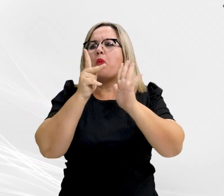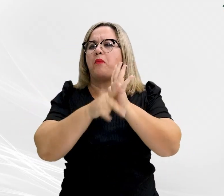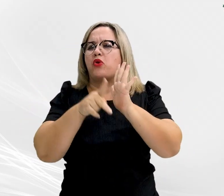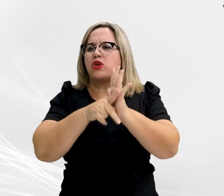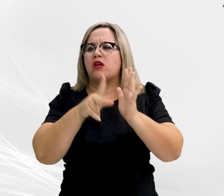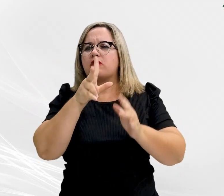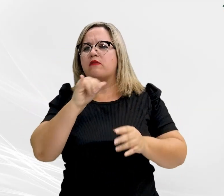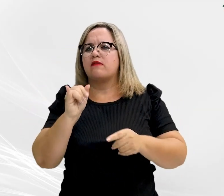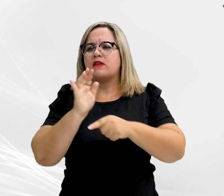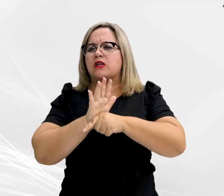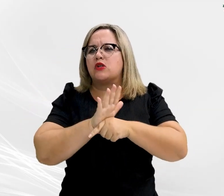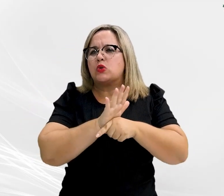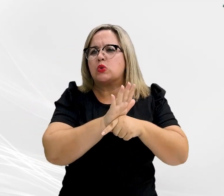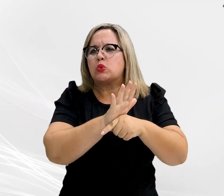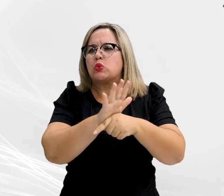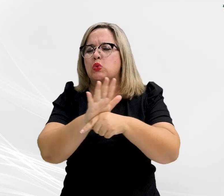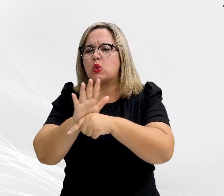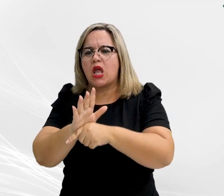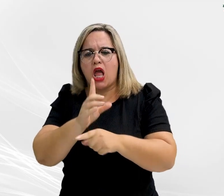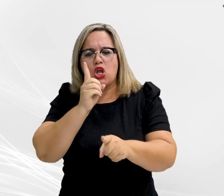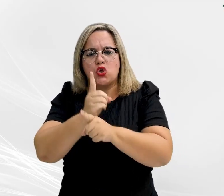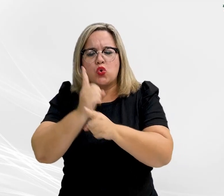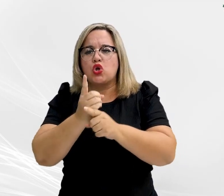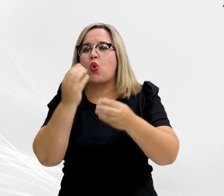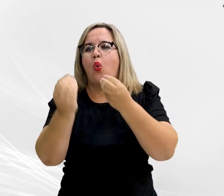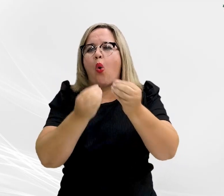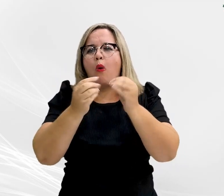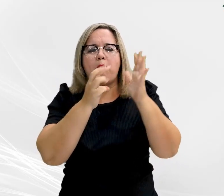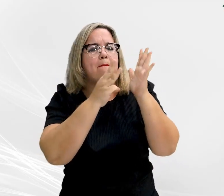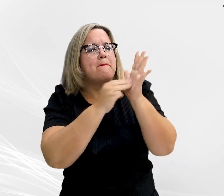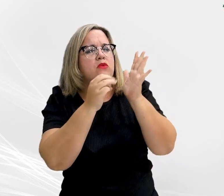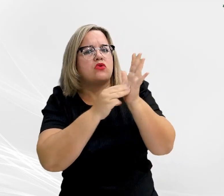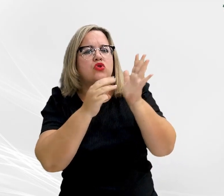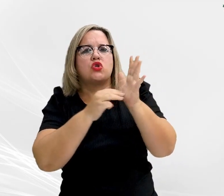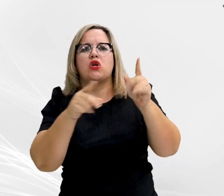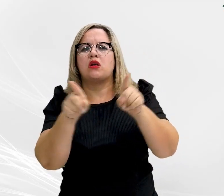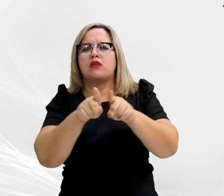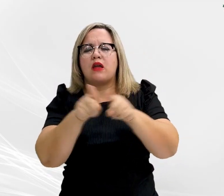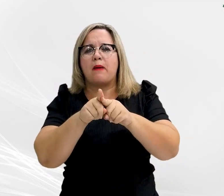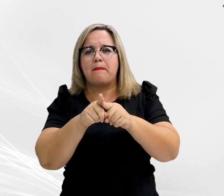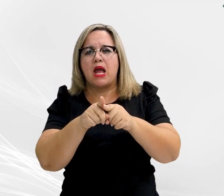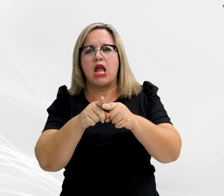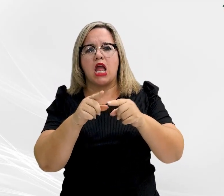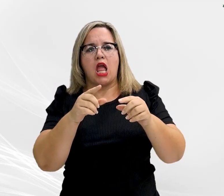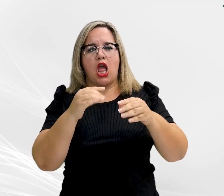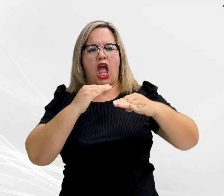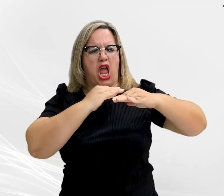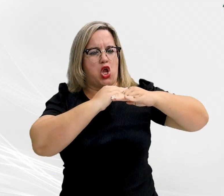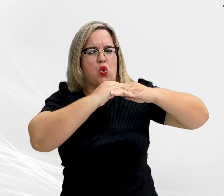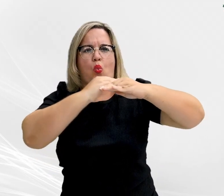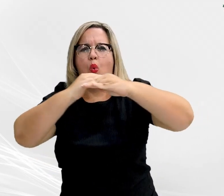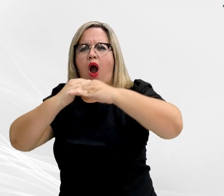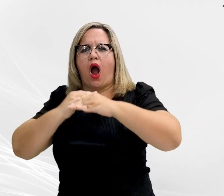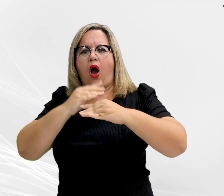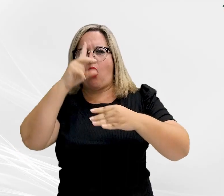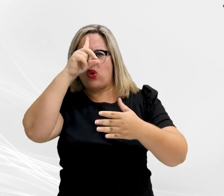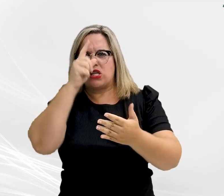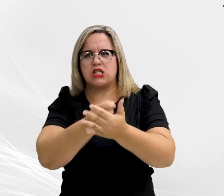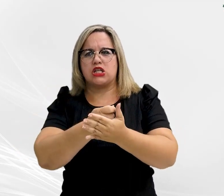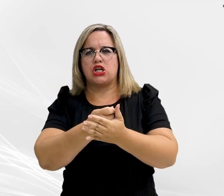possibilitará a definição de métodos e procedimentos imparciais para a tomada de decisões no que se refere